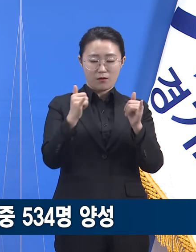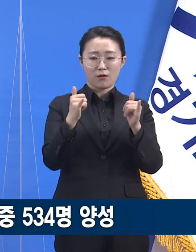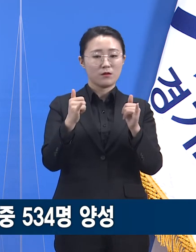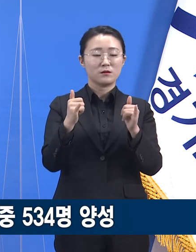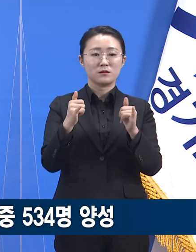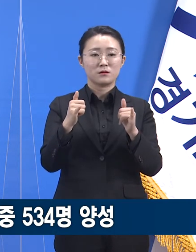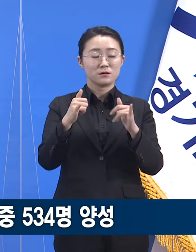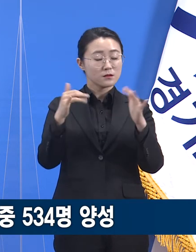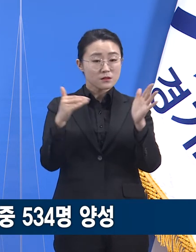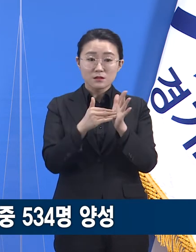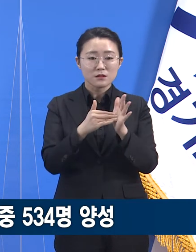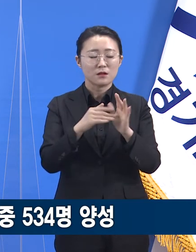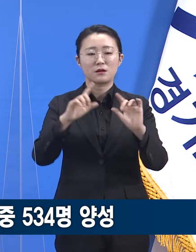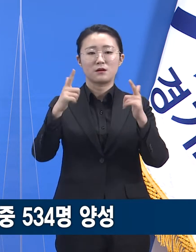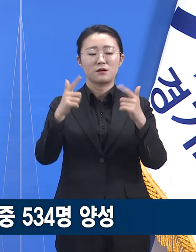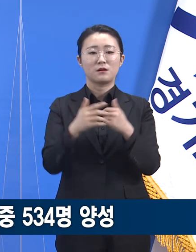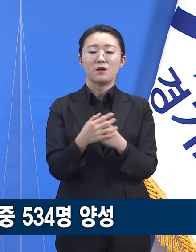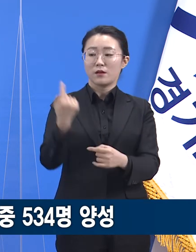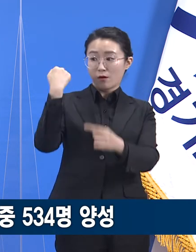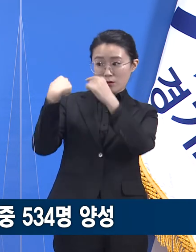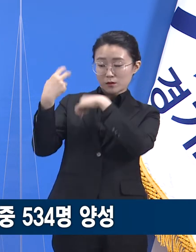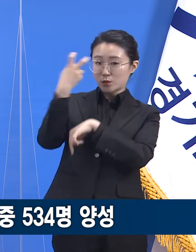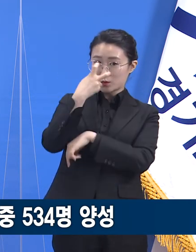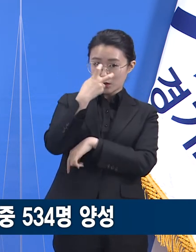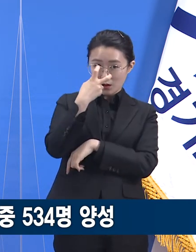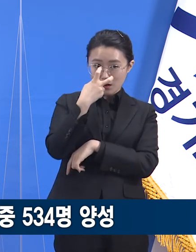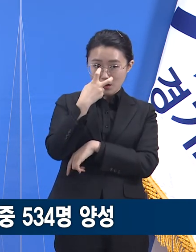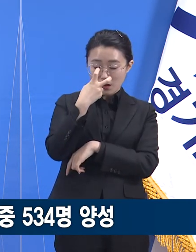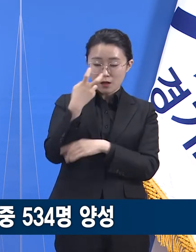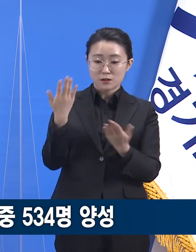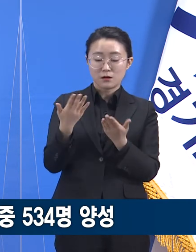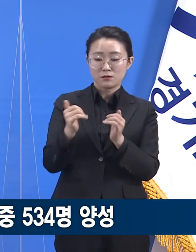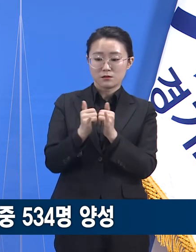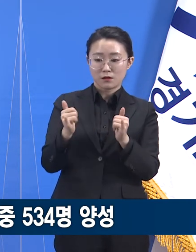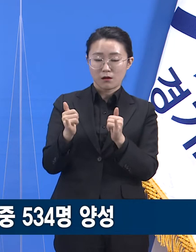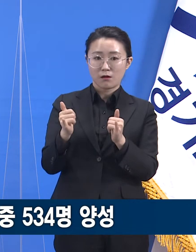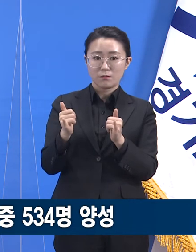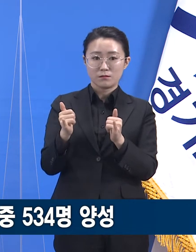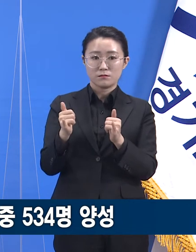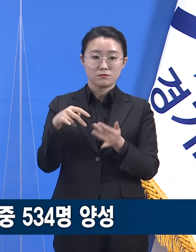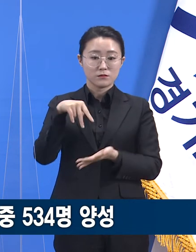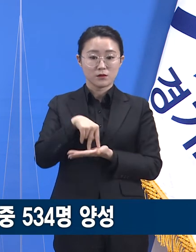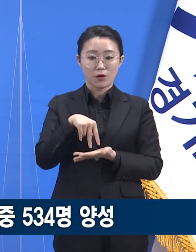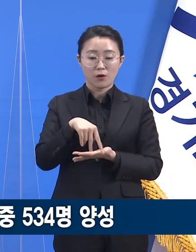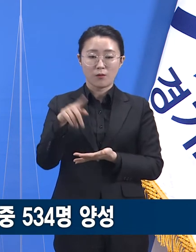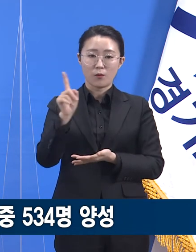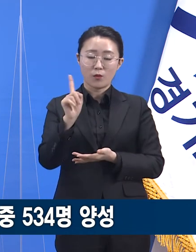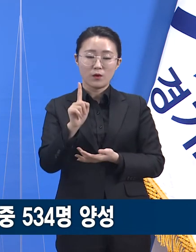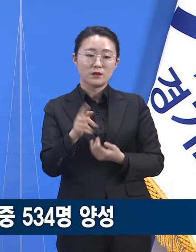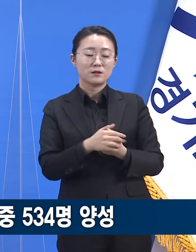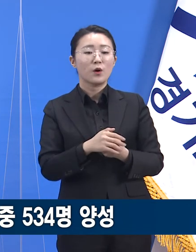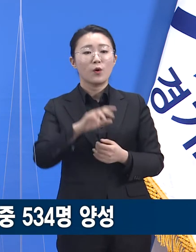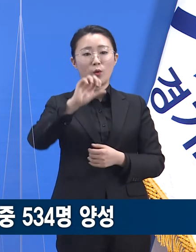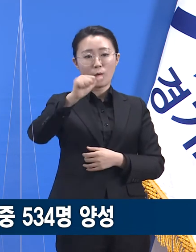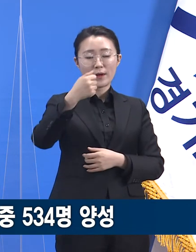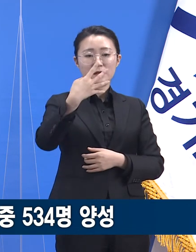역학조사관들은 이 사례들을 지표로 삼아 접촉자 추적에 들어가게 됩니다.